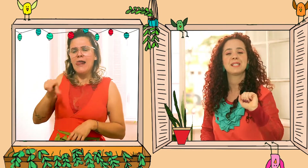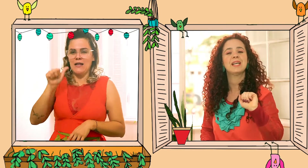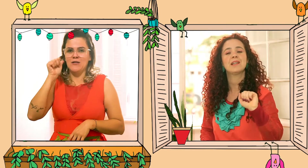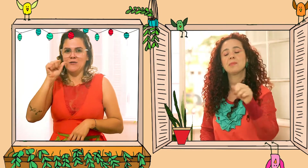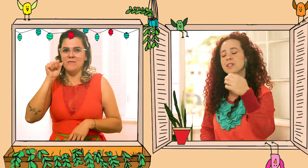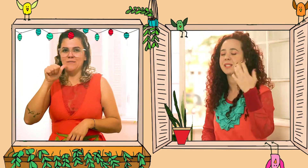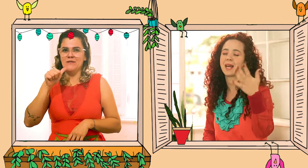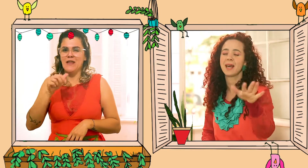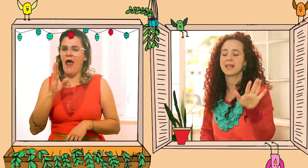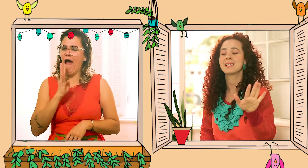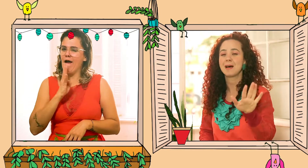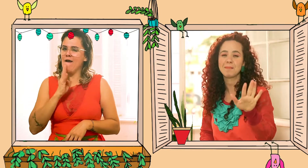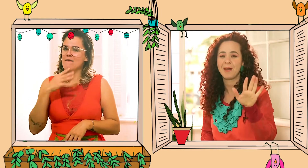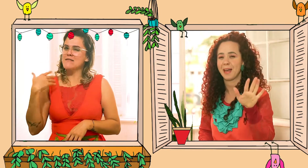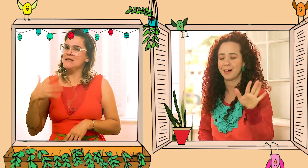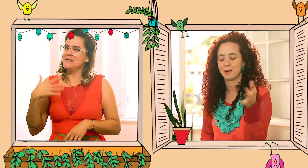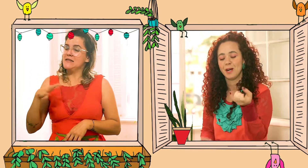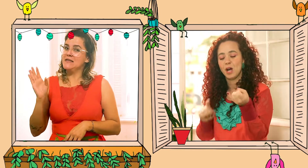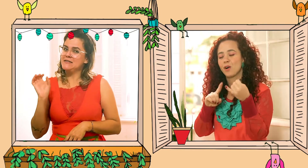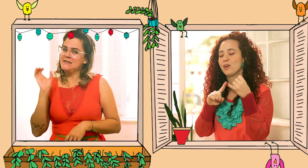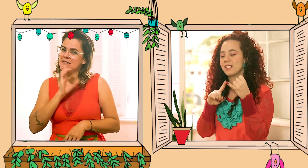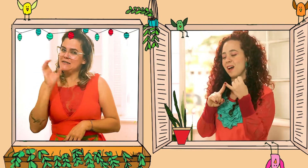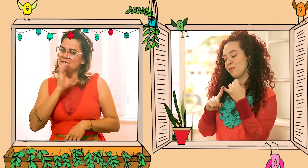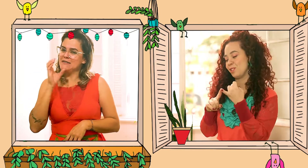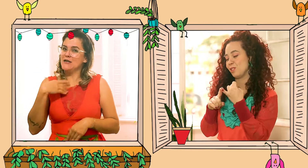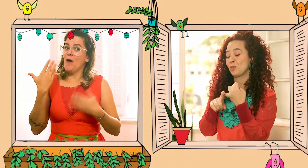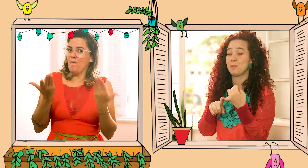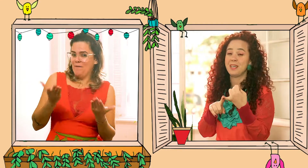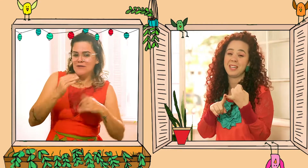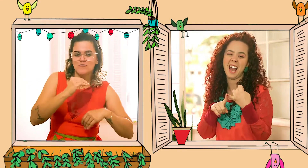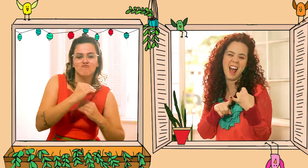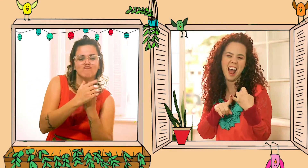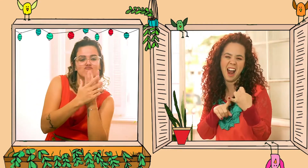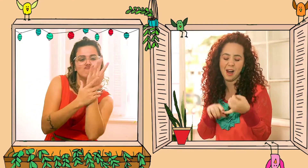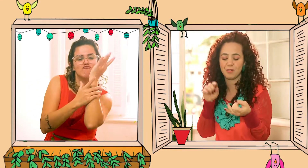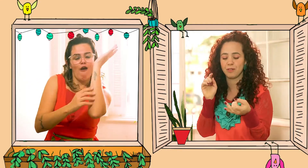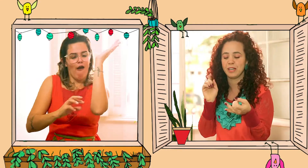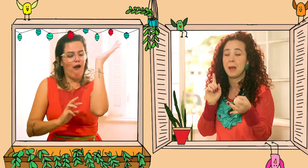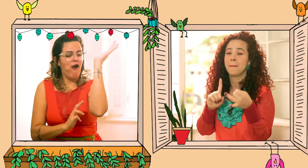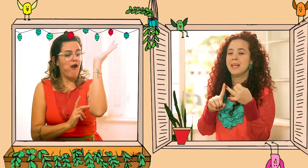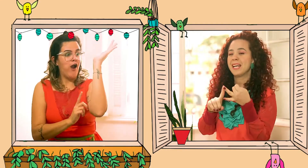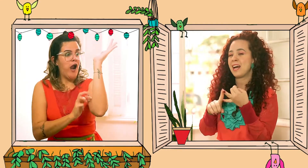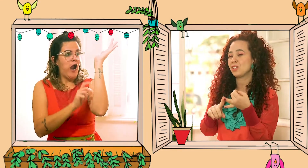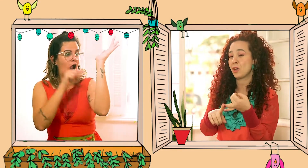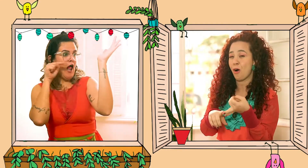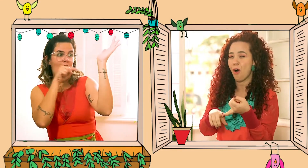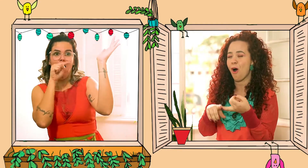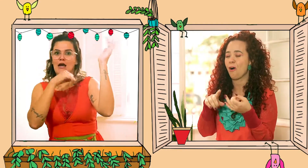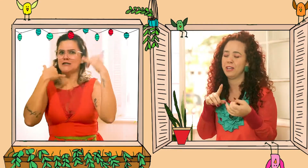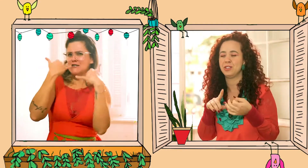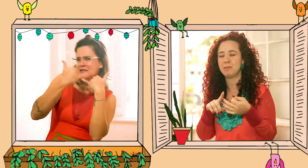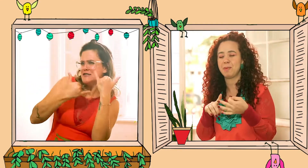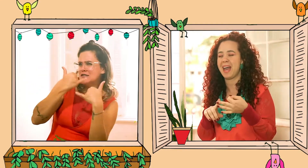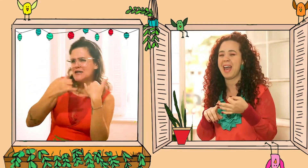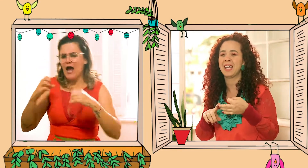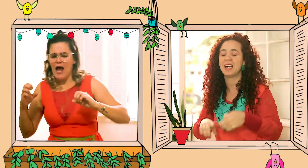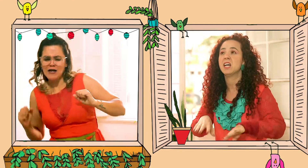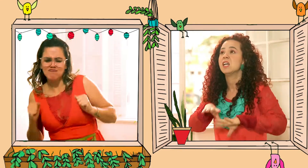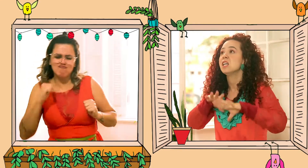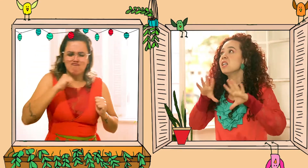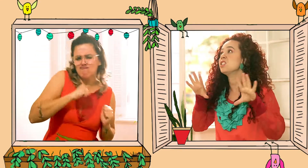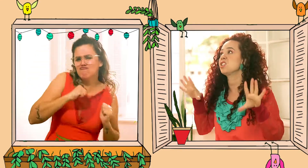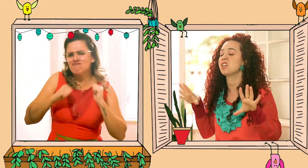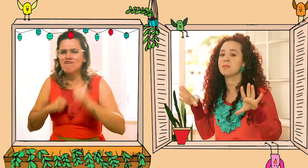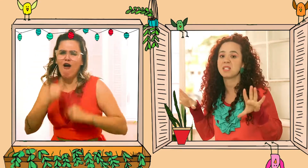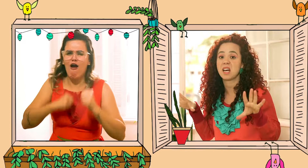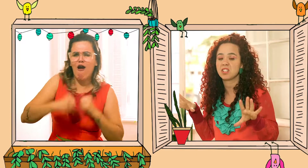conhecida por ser safeta. Gostava de subir em árvore, brincar de corre, de pega